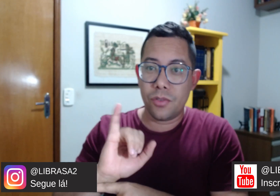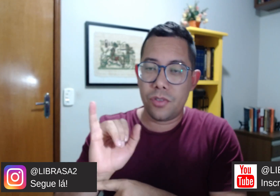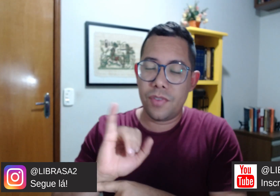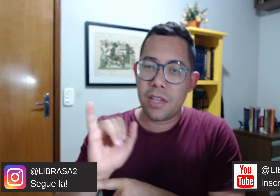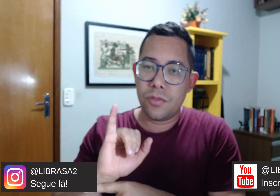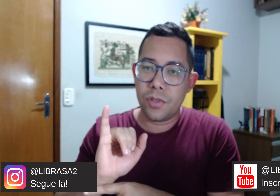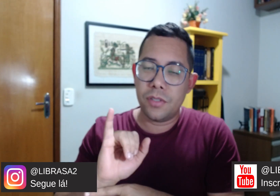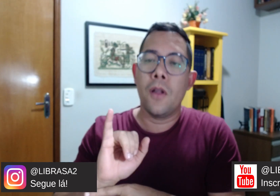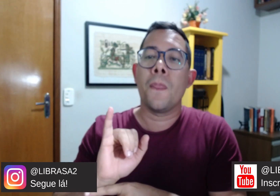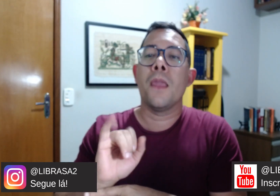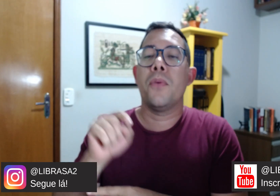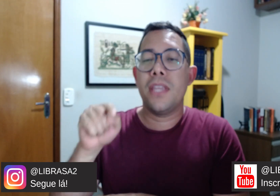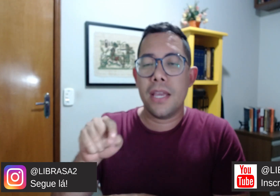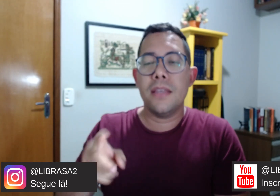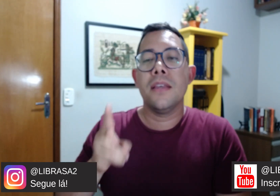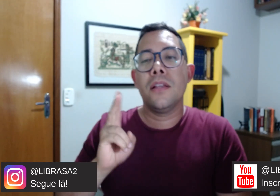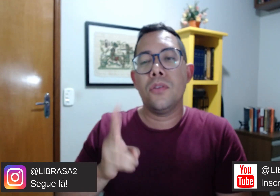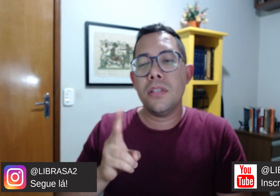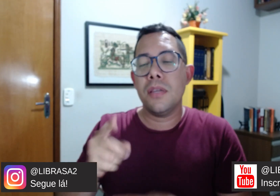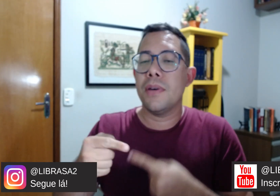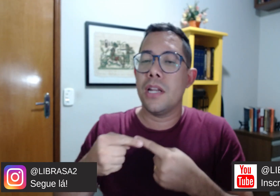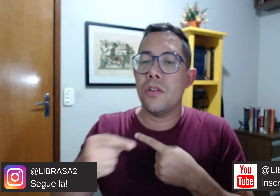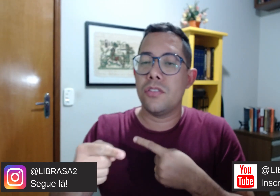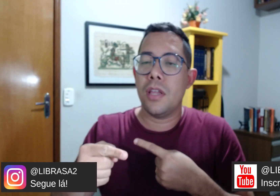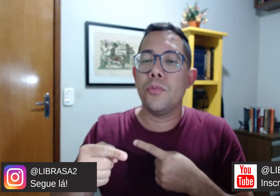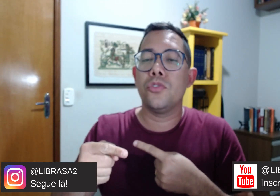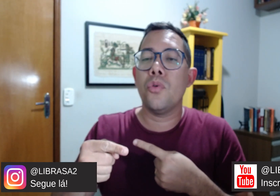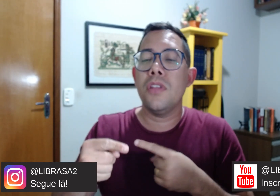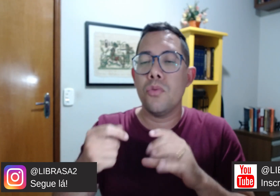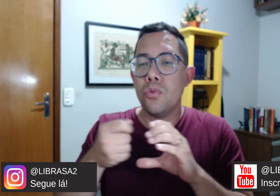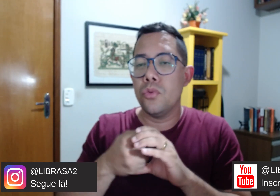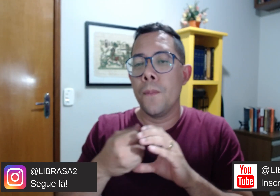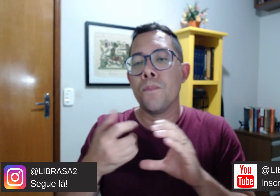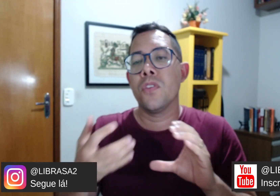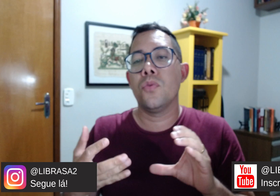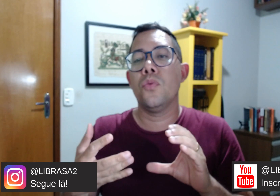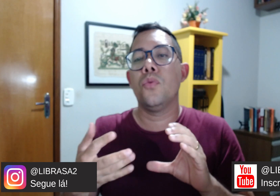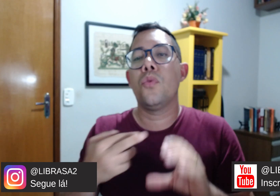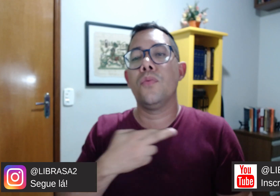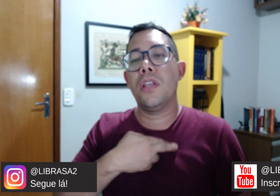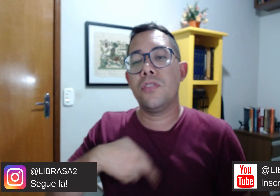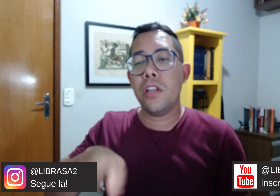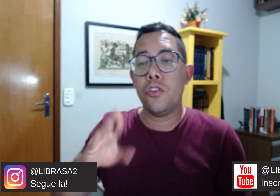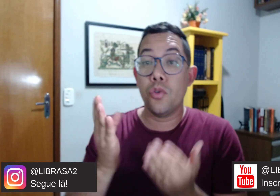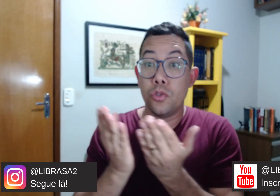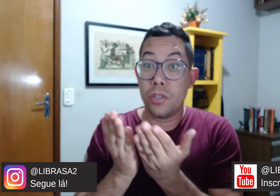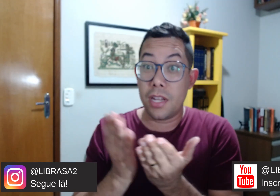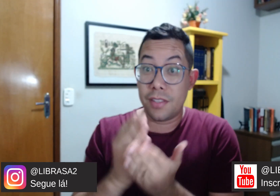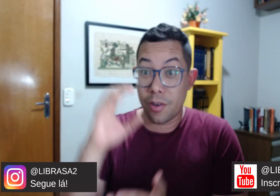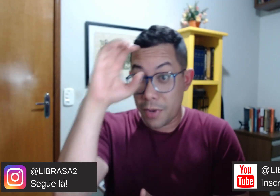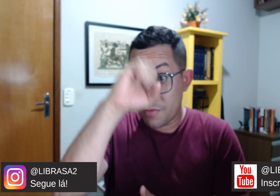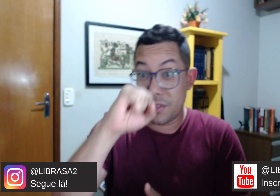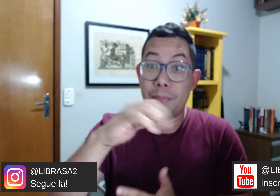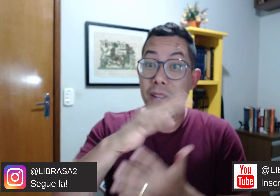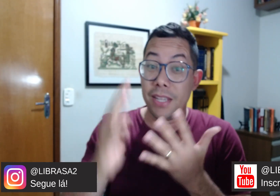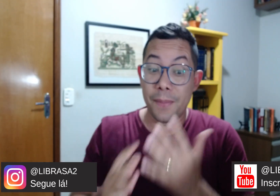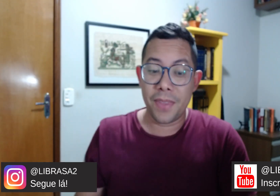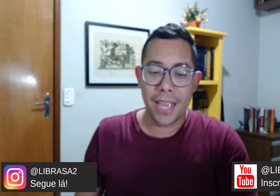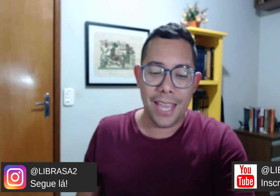notificações, porque aqui toda semana nós temos conteúdo no contexto religioso cristão para você aprender em